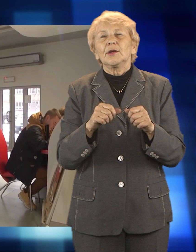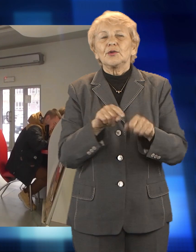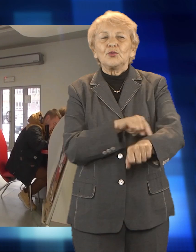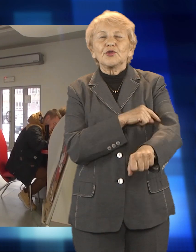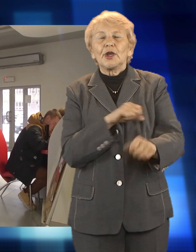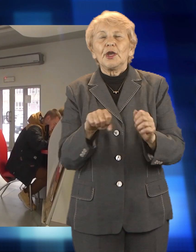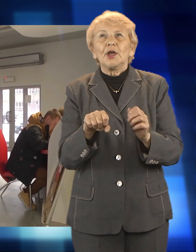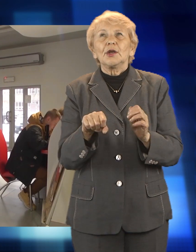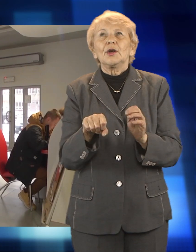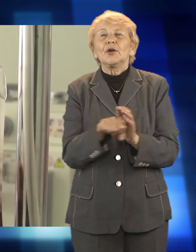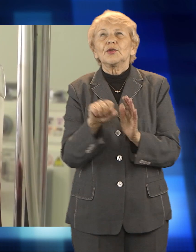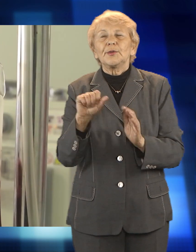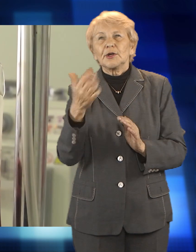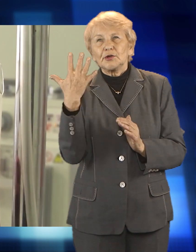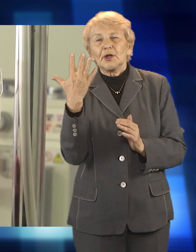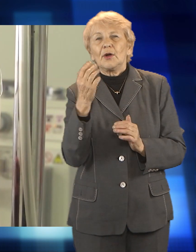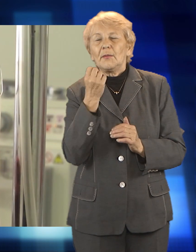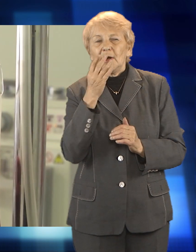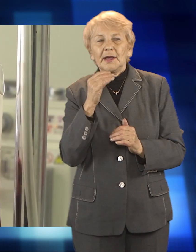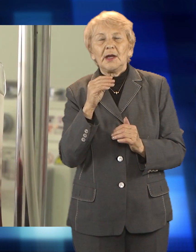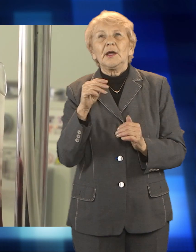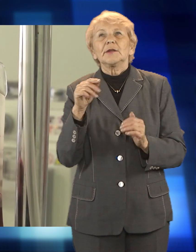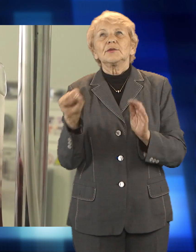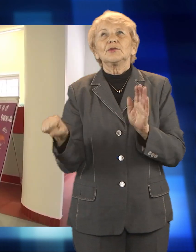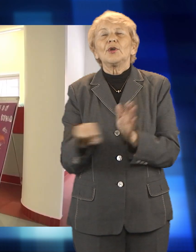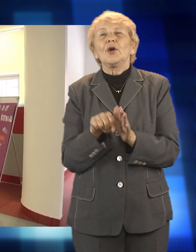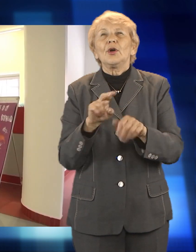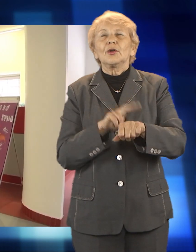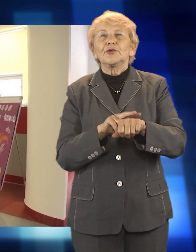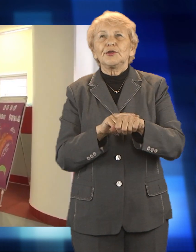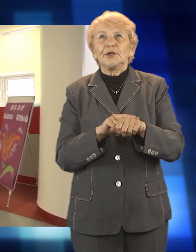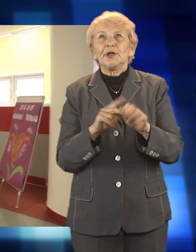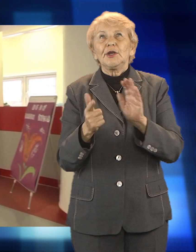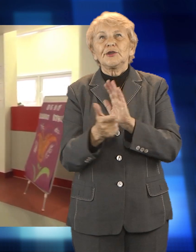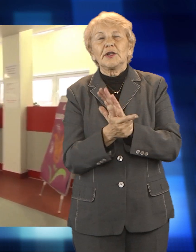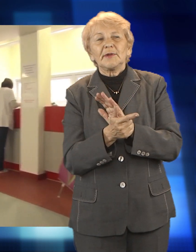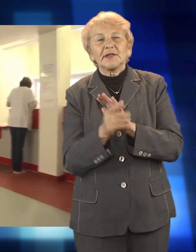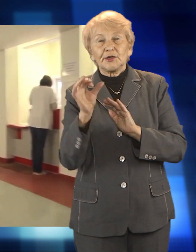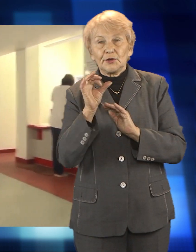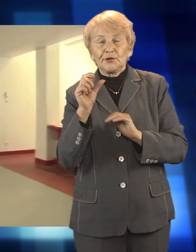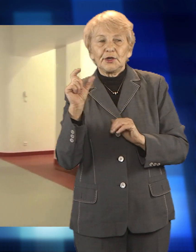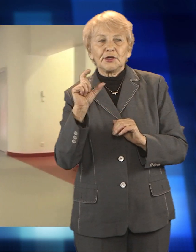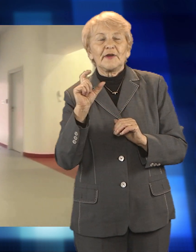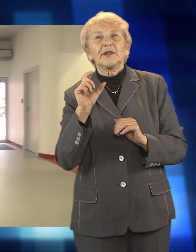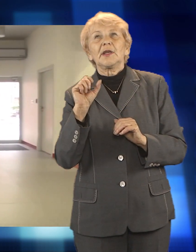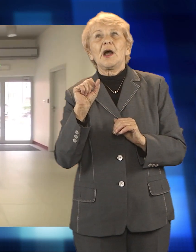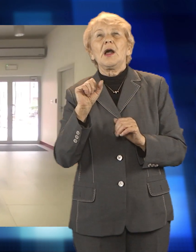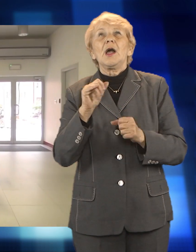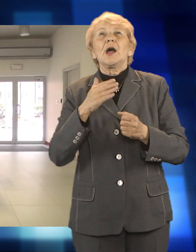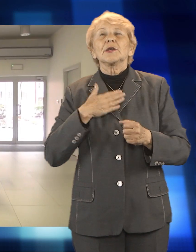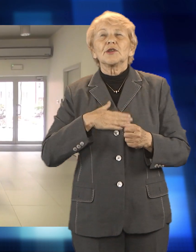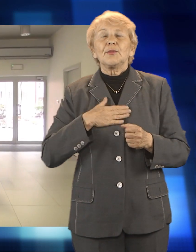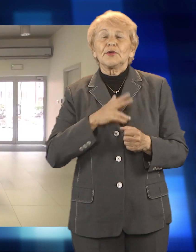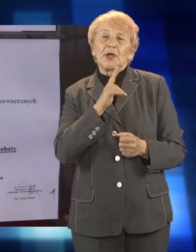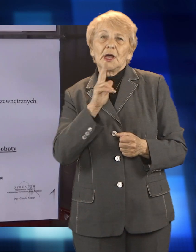bowiem w środę i czwartki będzie ona czynna do godziny 17. Oddać krew możemy również w pierwszą sobotę miesiąca bez wcześniejszej rejestracji. Ponadto wznowiona